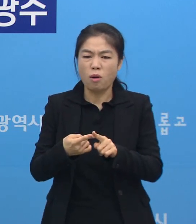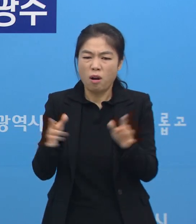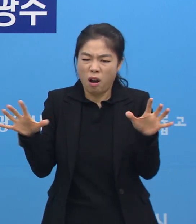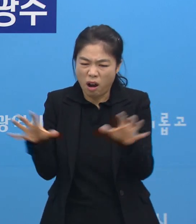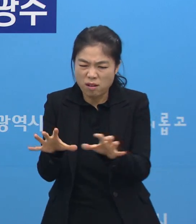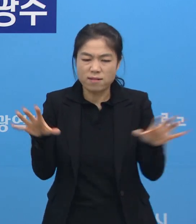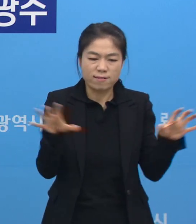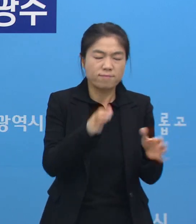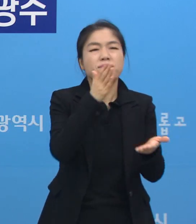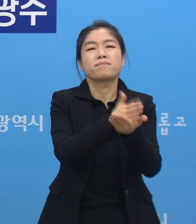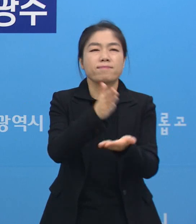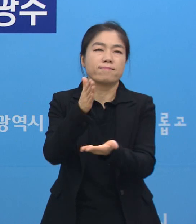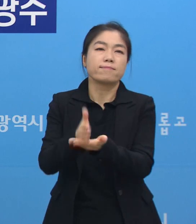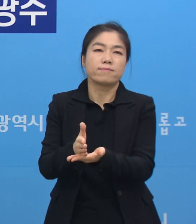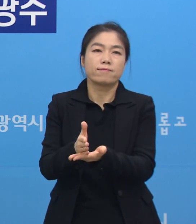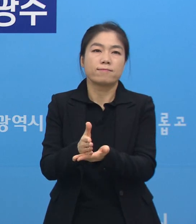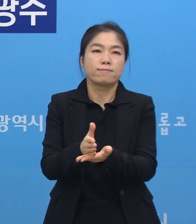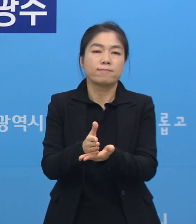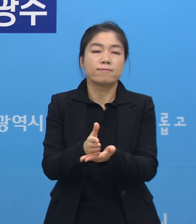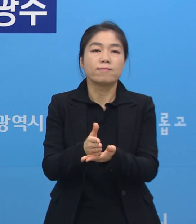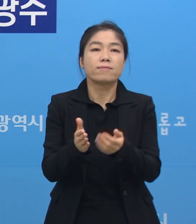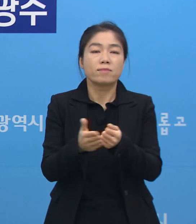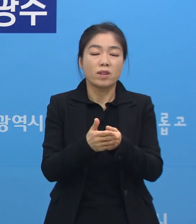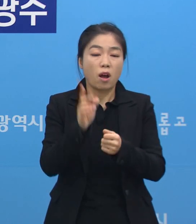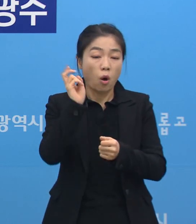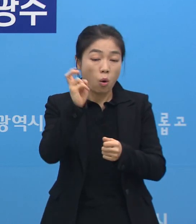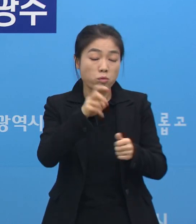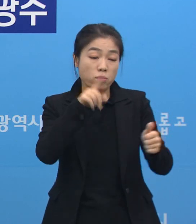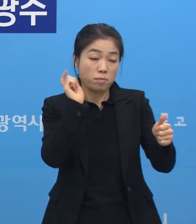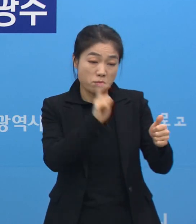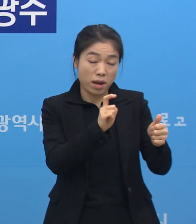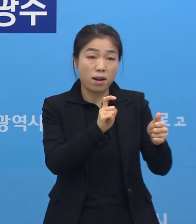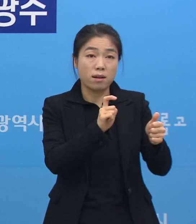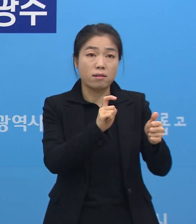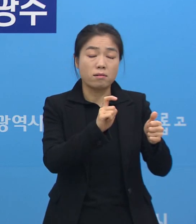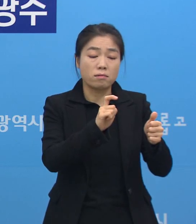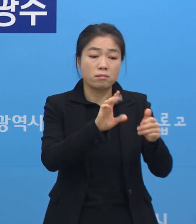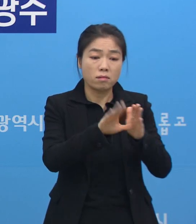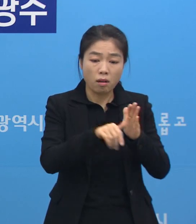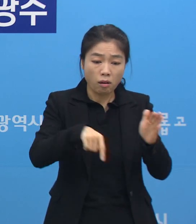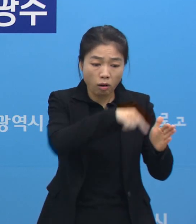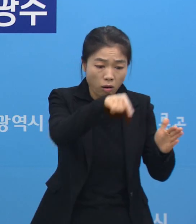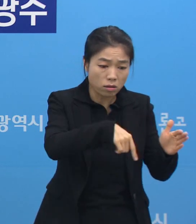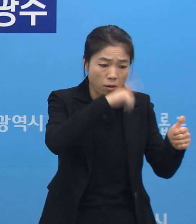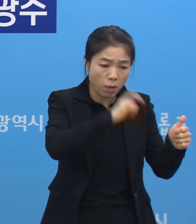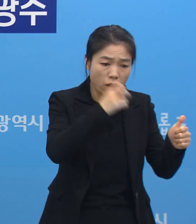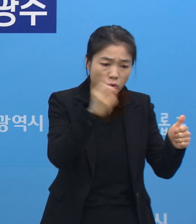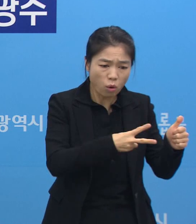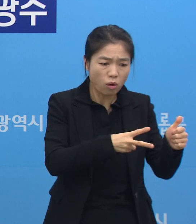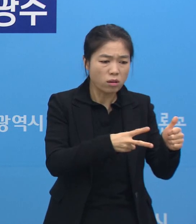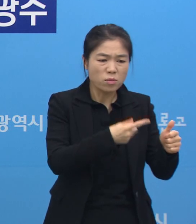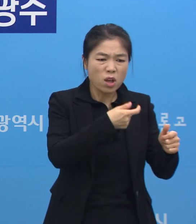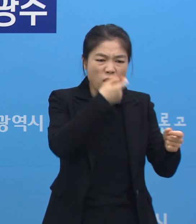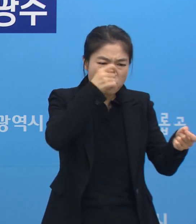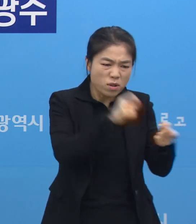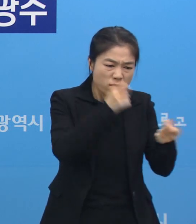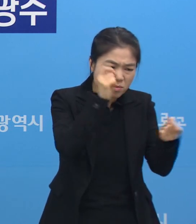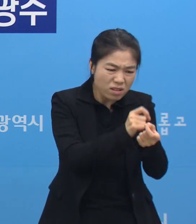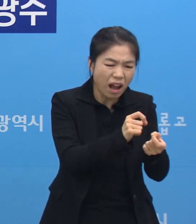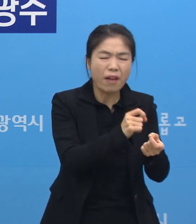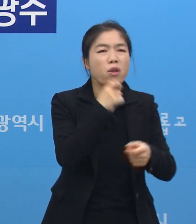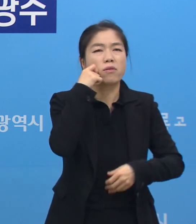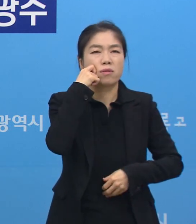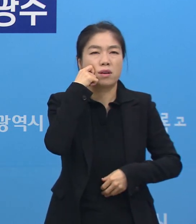혹시라도 확진자가 발생했을 때 추가적인 밀접 접촉자가 발생하지 않도록 하는 것이 저희들의